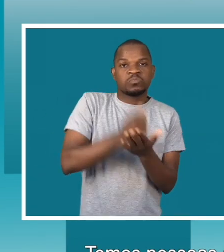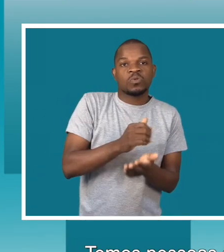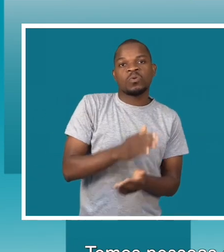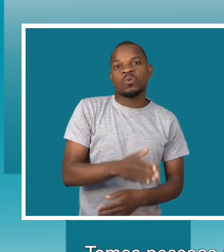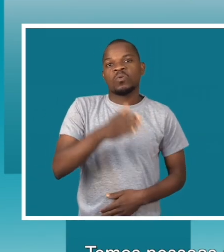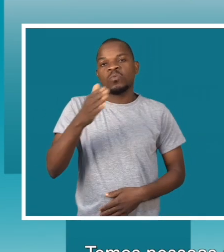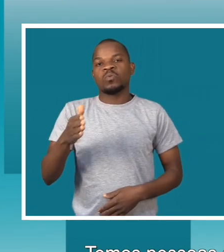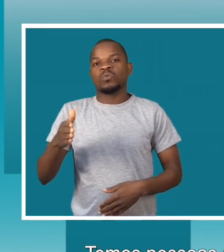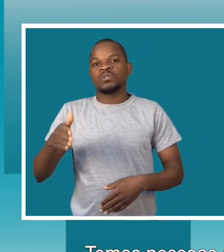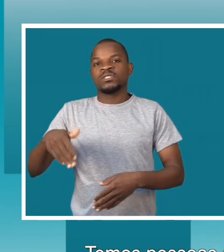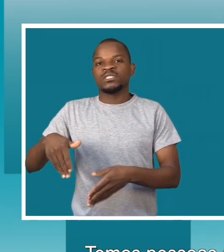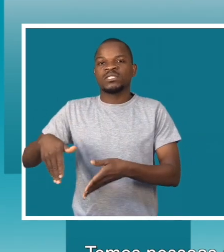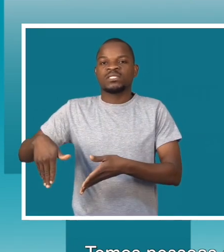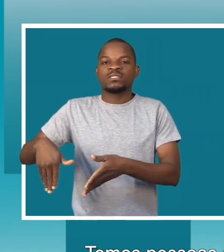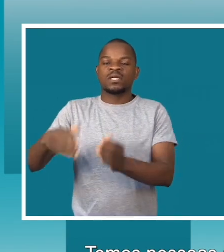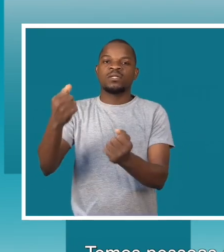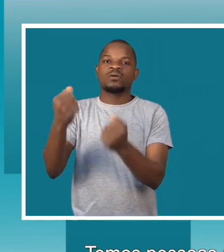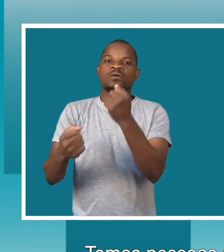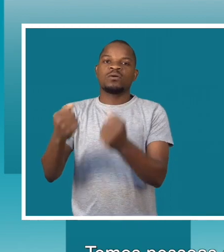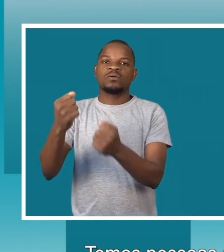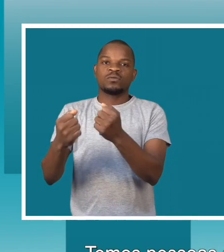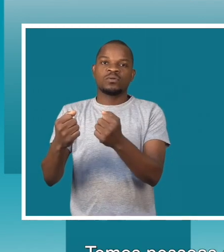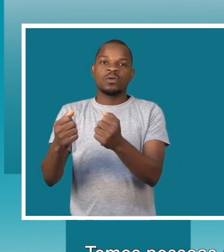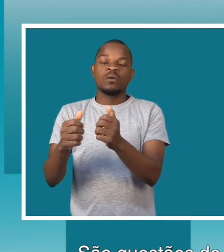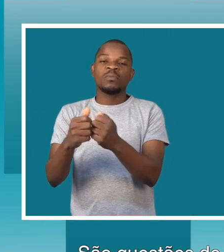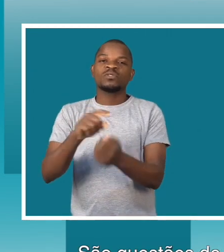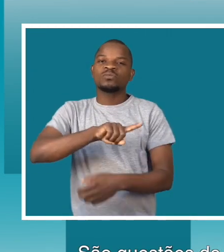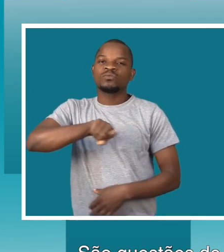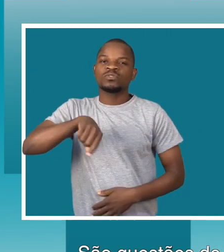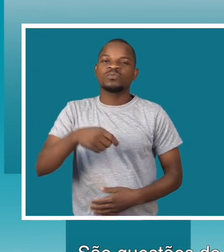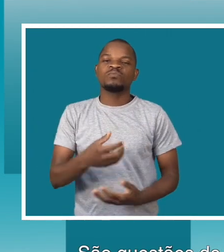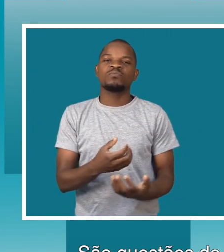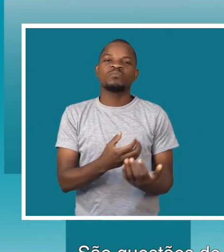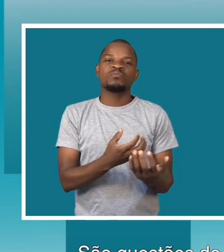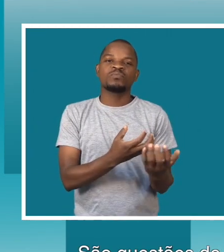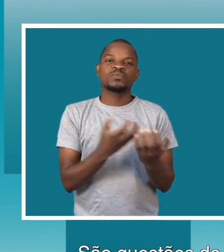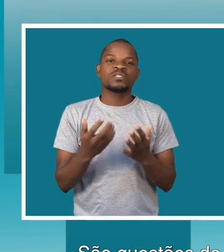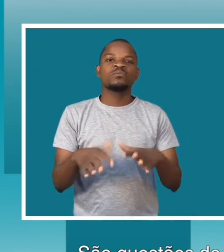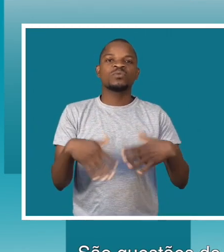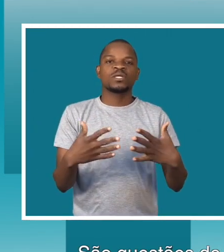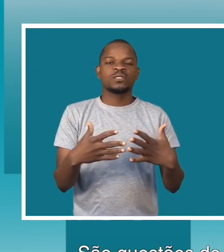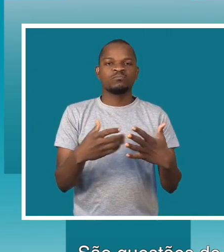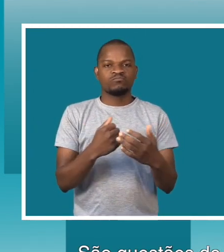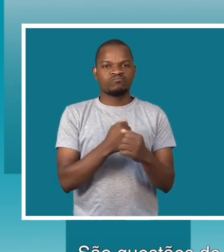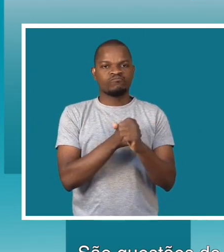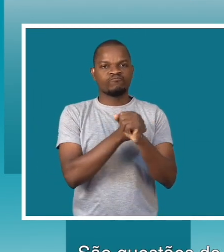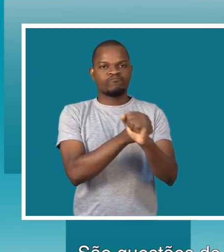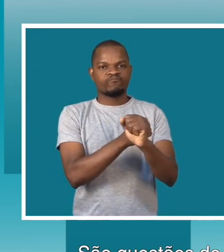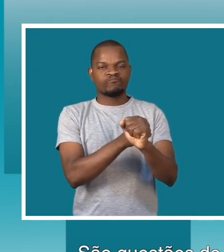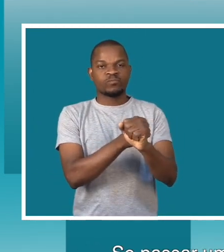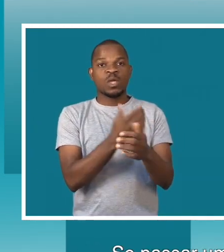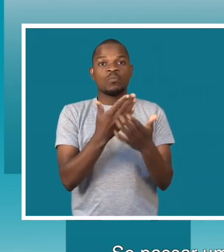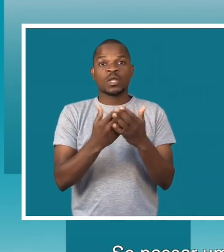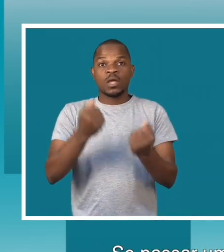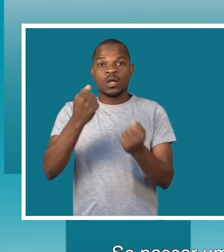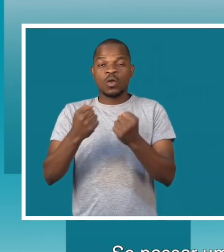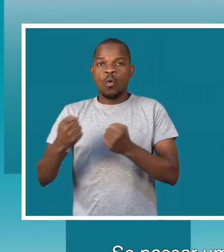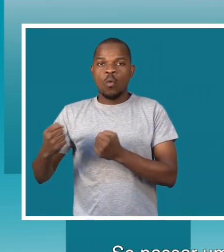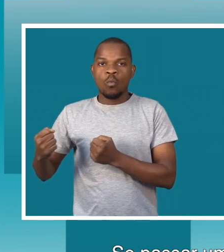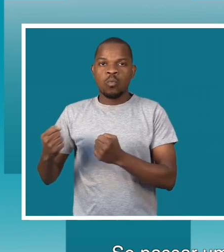que passar pela estrada. E também dá para falar questões de segurança, da sua própria segurança. Quando passar um carro aqui e